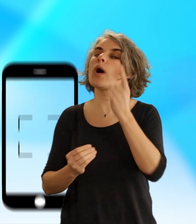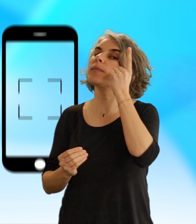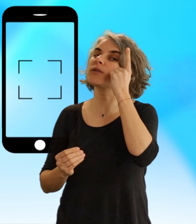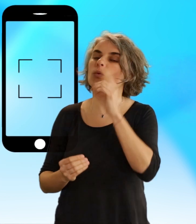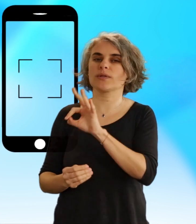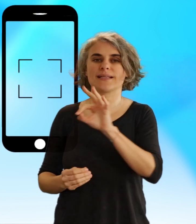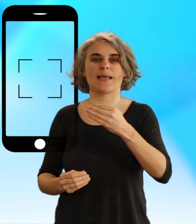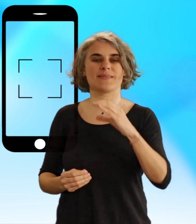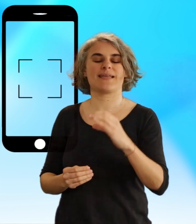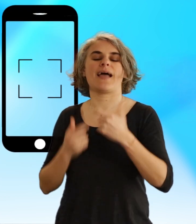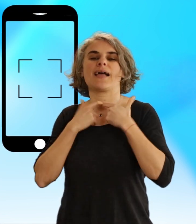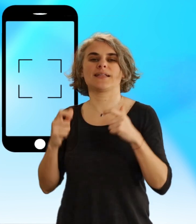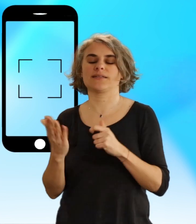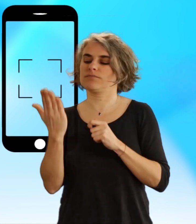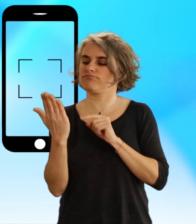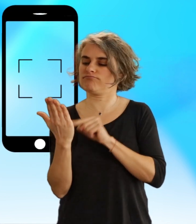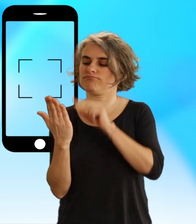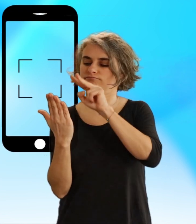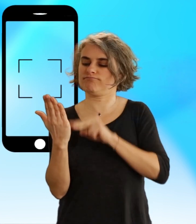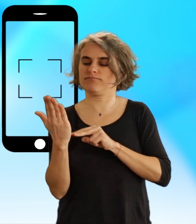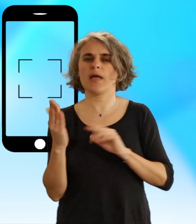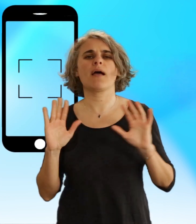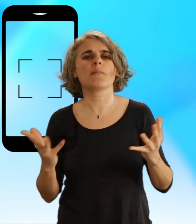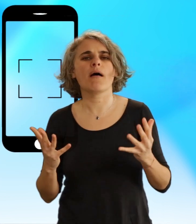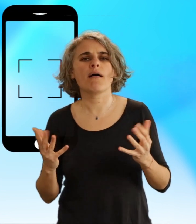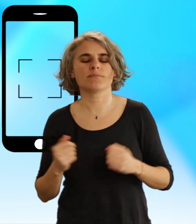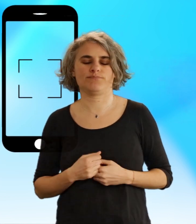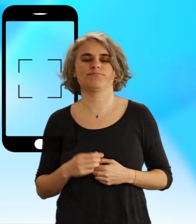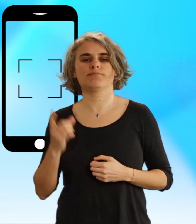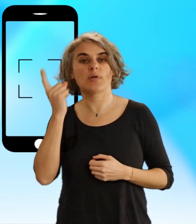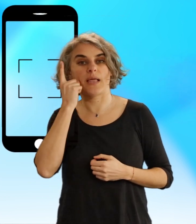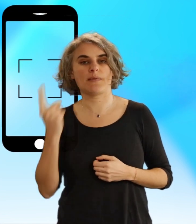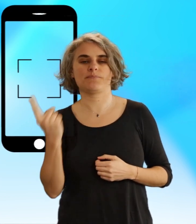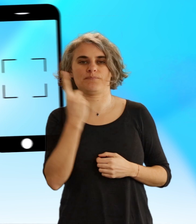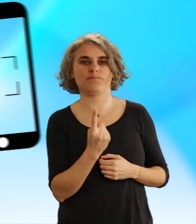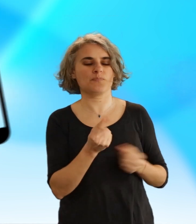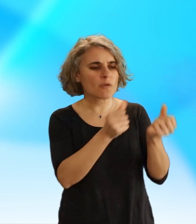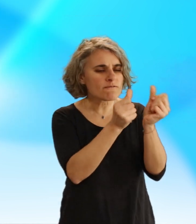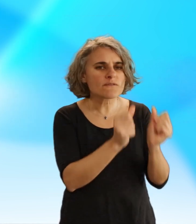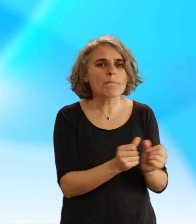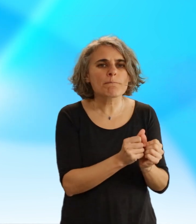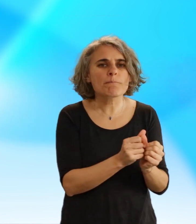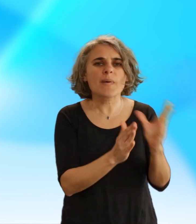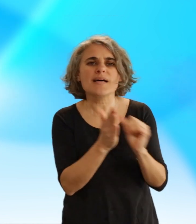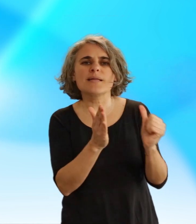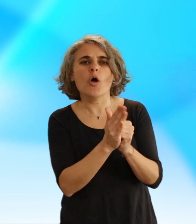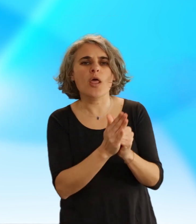'application TTMC Access. Pour lire une catégorie avec l'application, scanne la tuile cartonnée de la forme